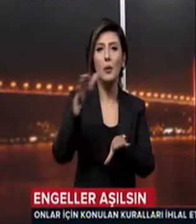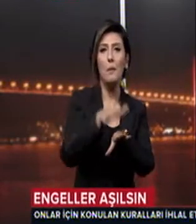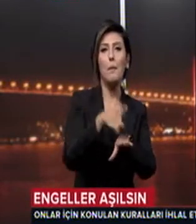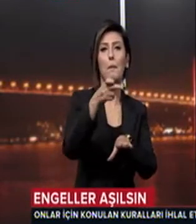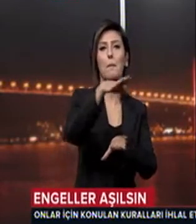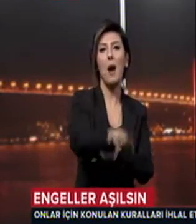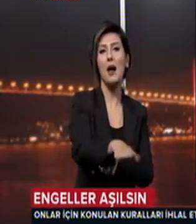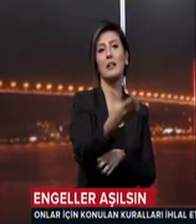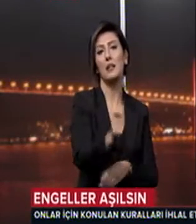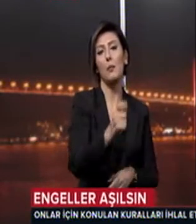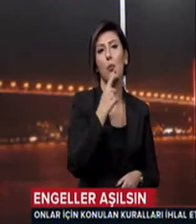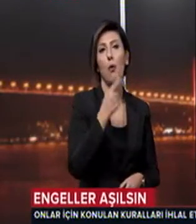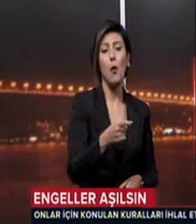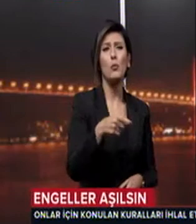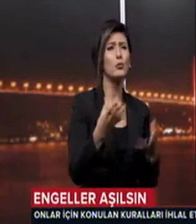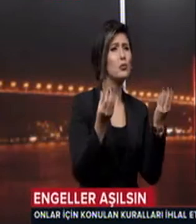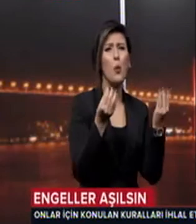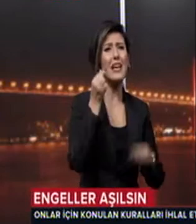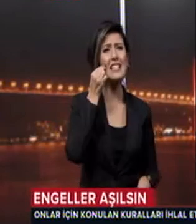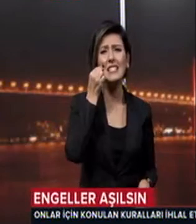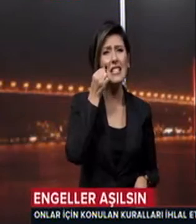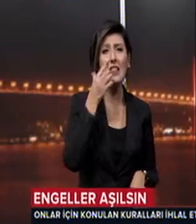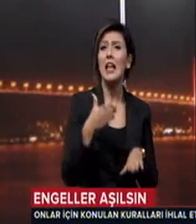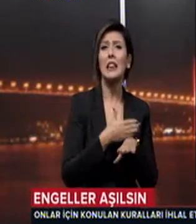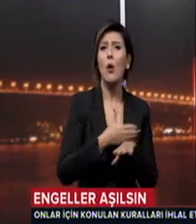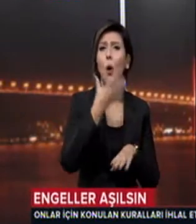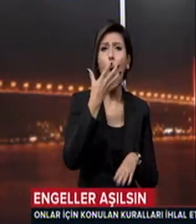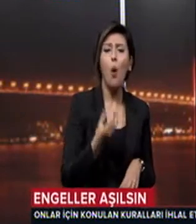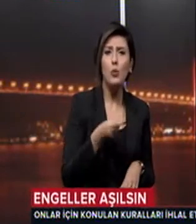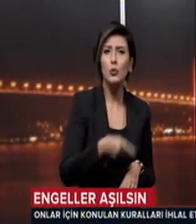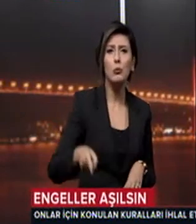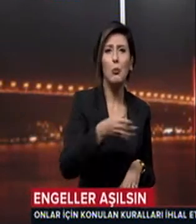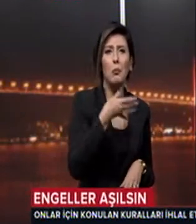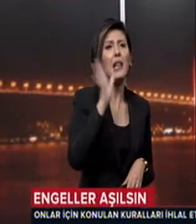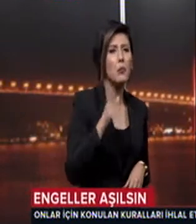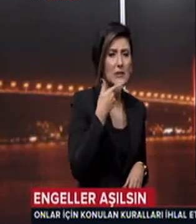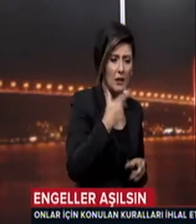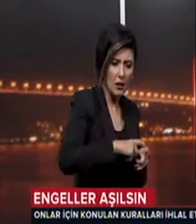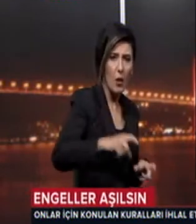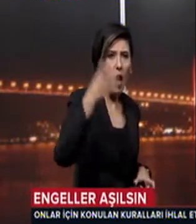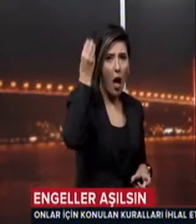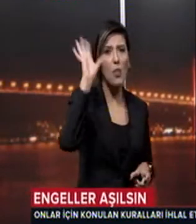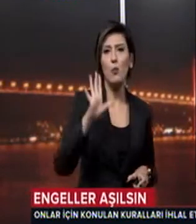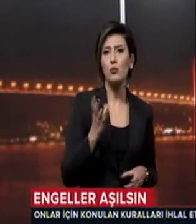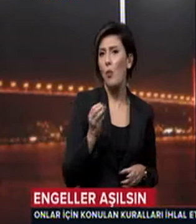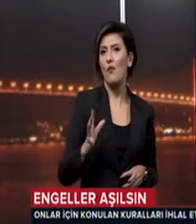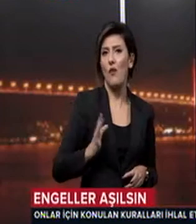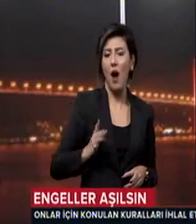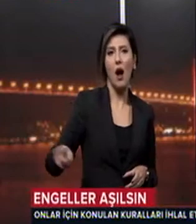kullanılıyor Bunları çoğu insanın ne için olduğunun belki de bilincinde bile değiller Kuralları ihlal edenlere yönelik